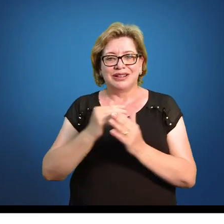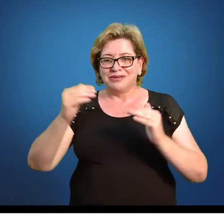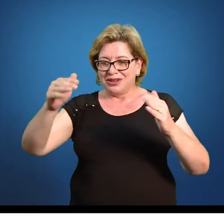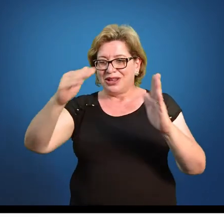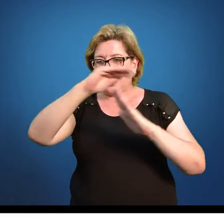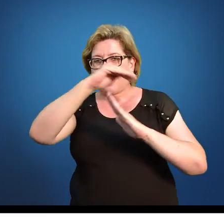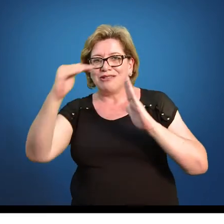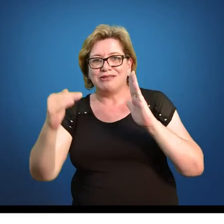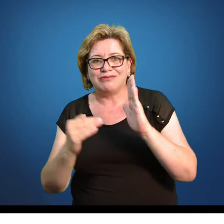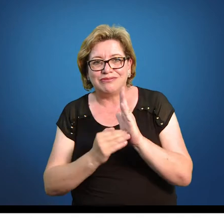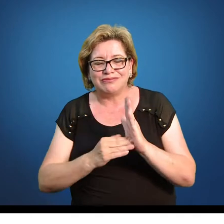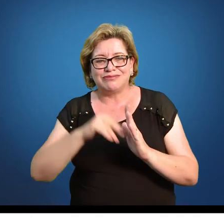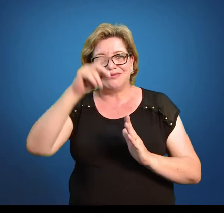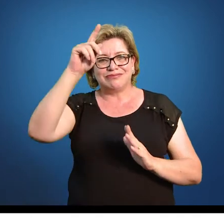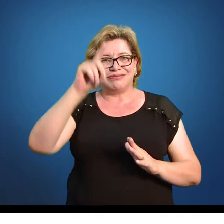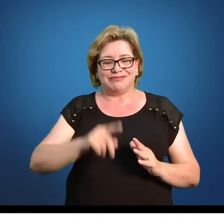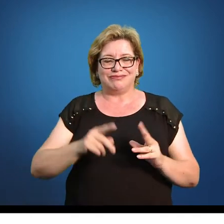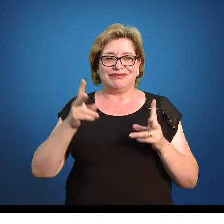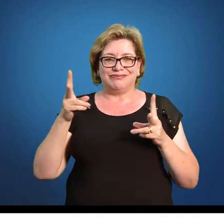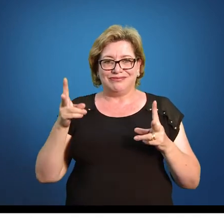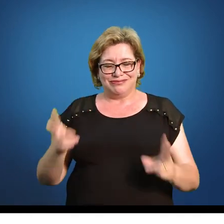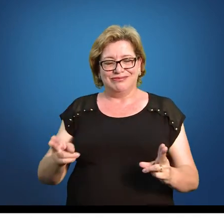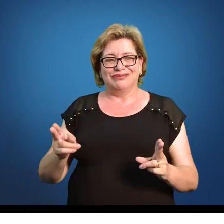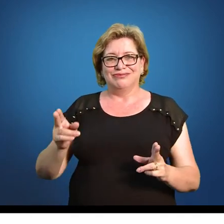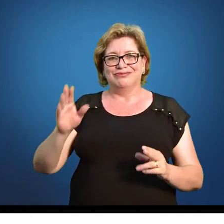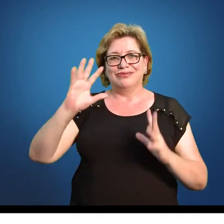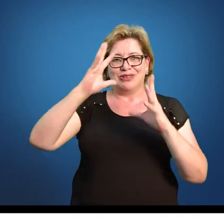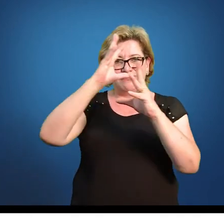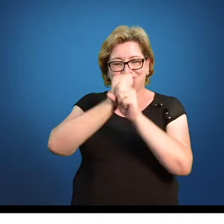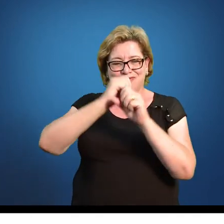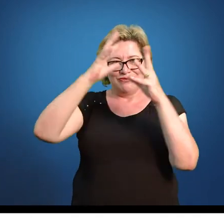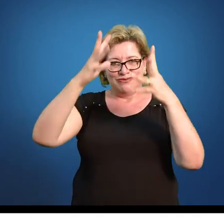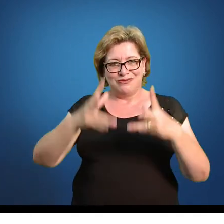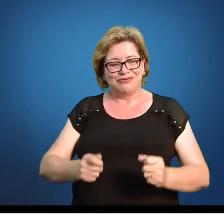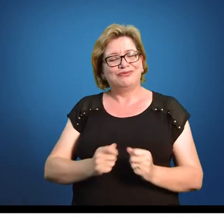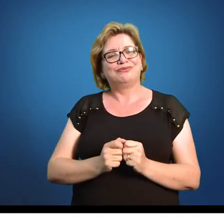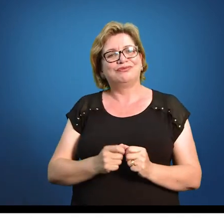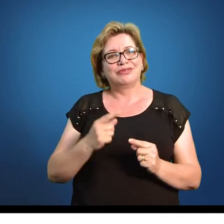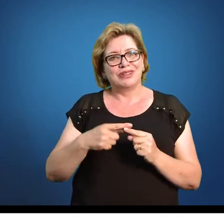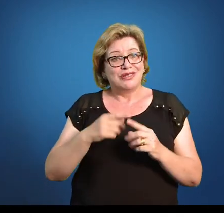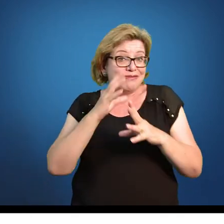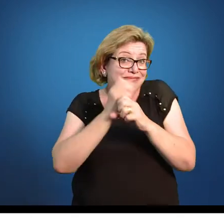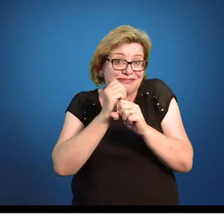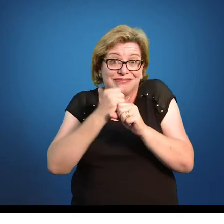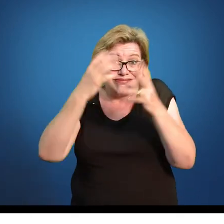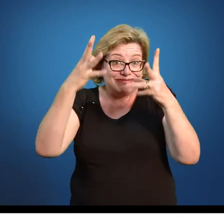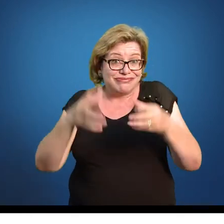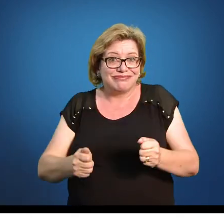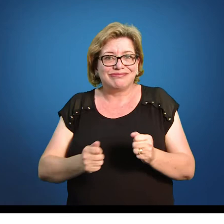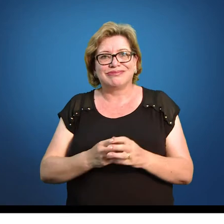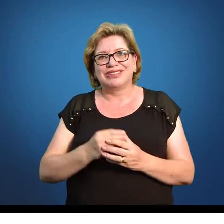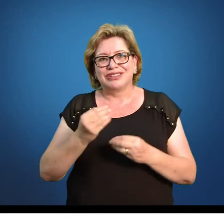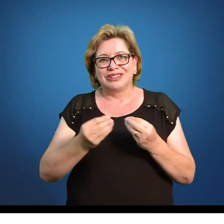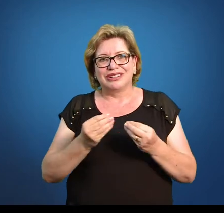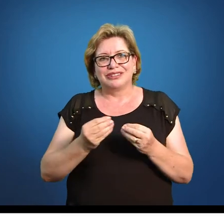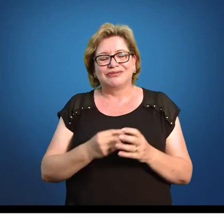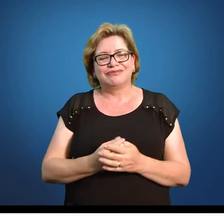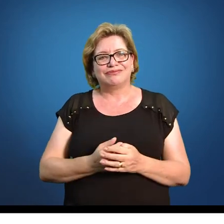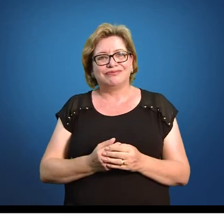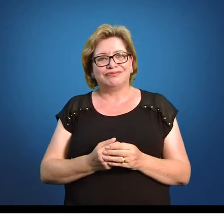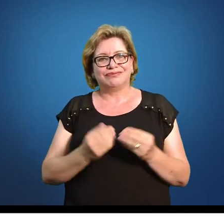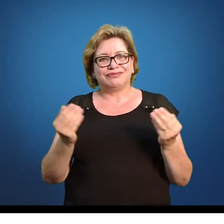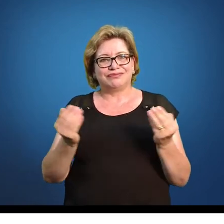frequência vai ser exatamente igual ao total. Por quê? Porque você somou todos os dados. Quando você somou todos eles,